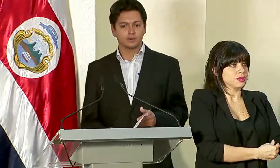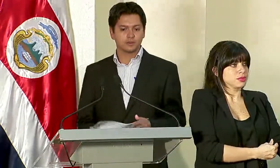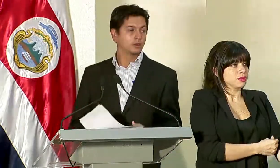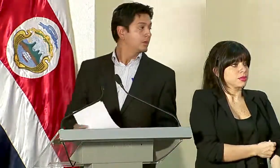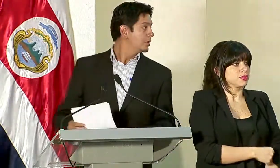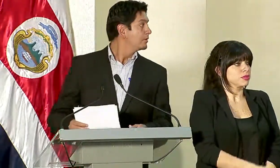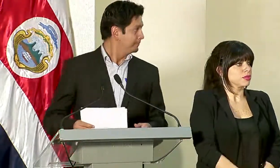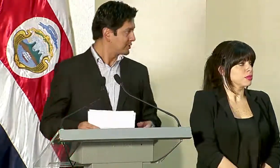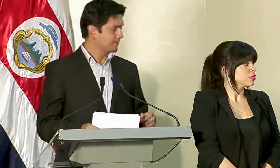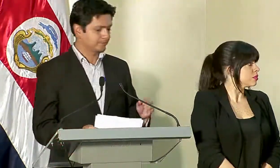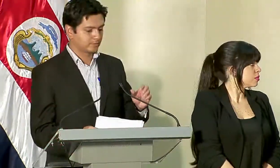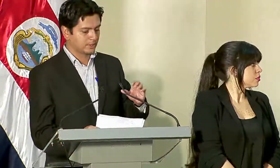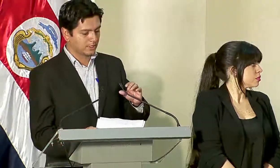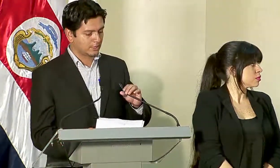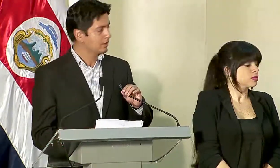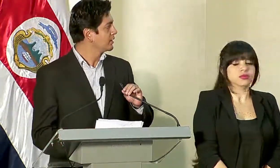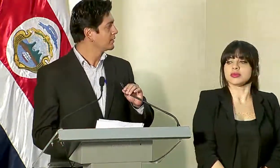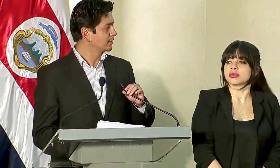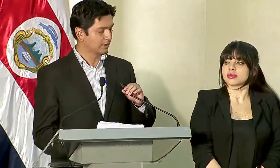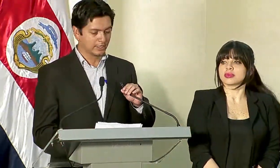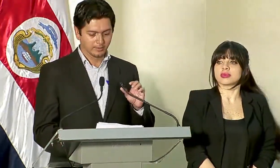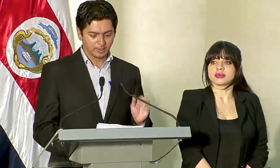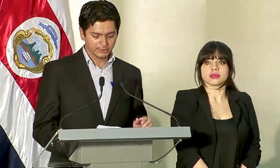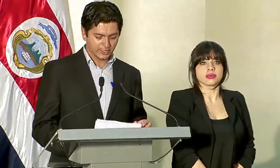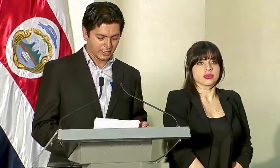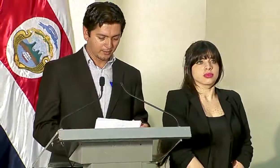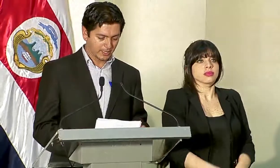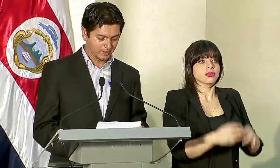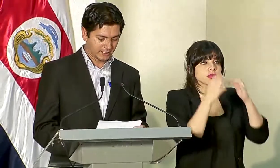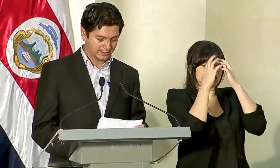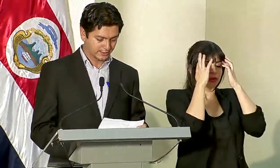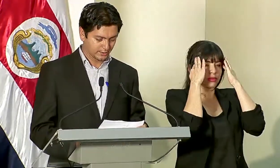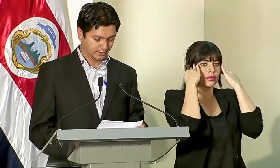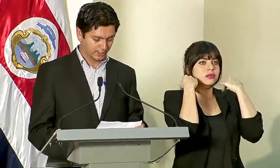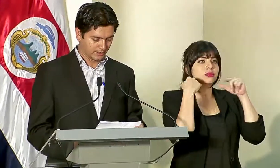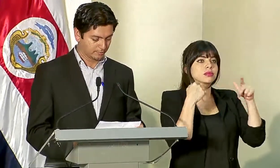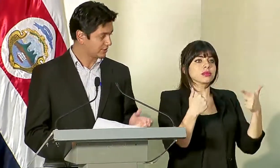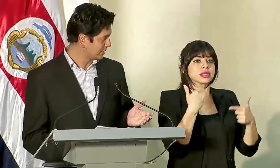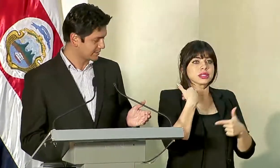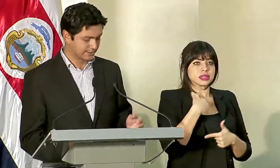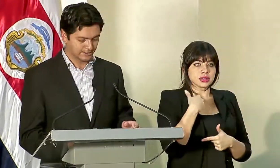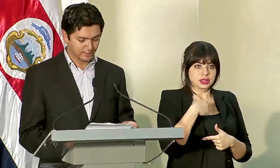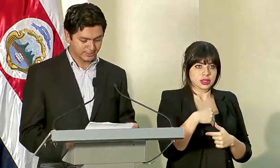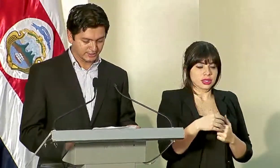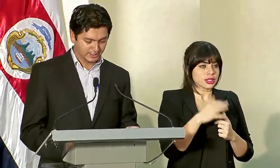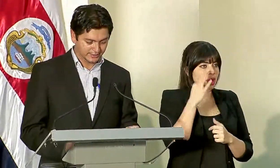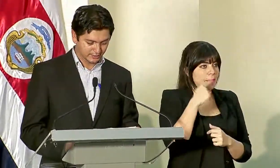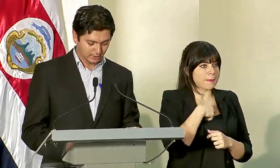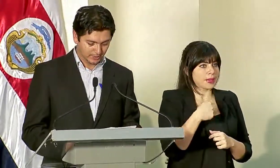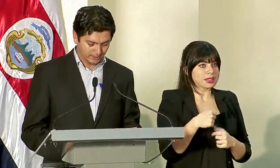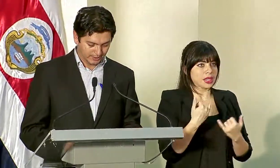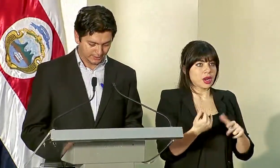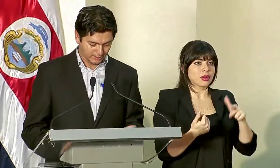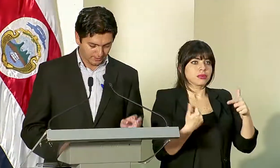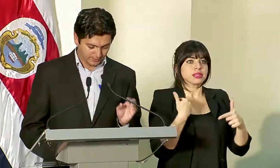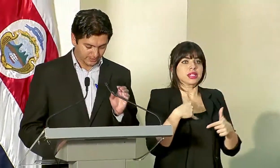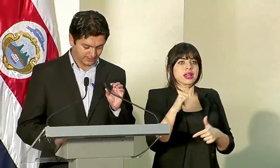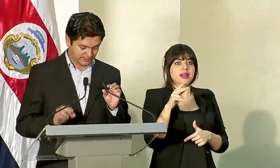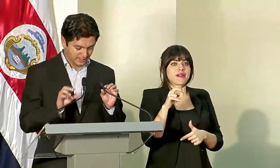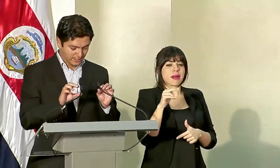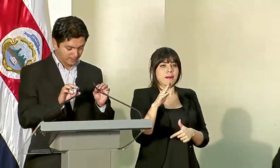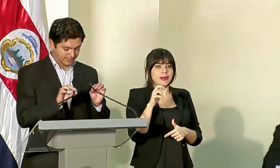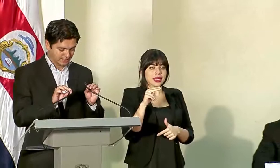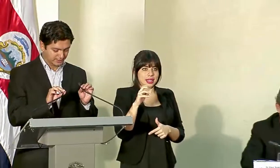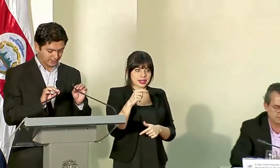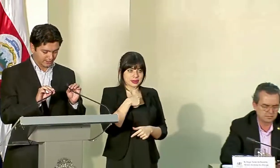Mauricio, yo quería hacer una aclaración. Sí, vamos a darle la palabra al señor, muchísimas gracias al señor presidente de ejercicio, vamos a darle palabra al señor Iván